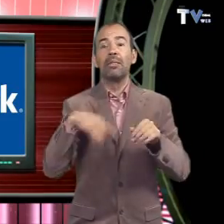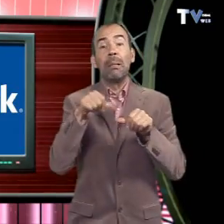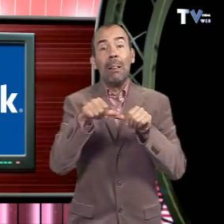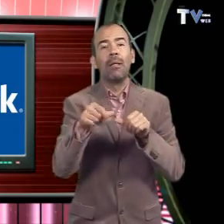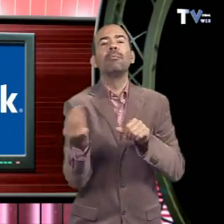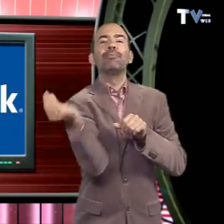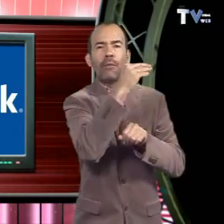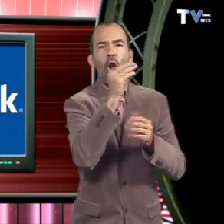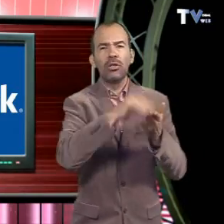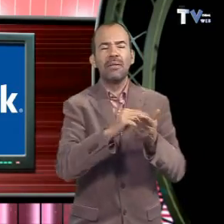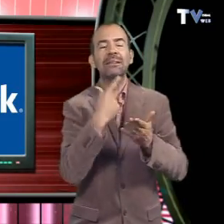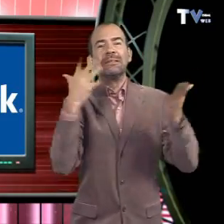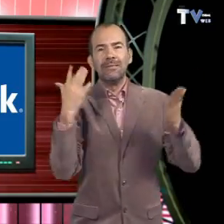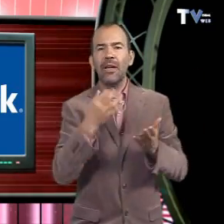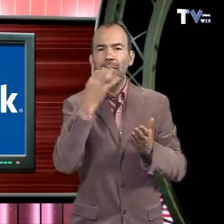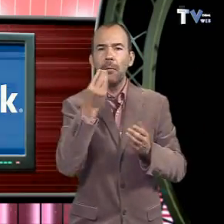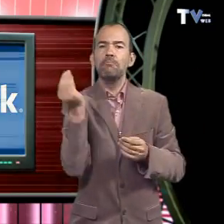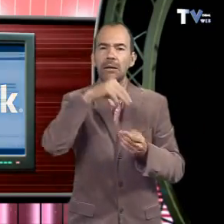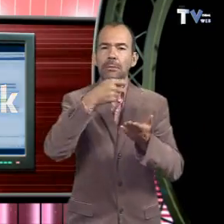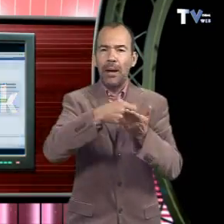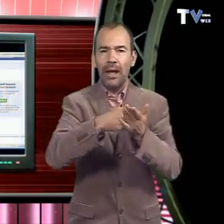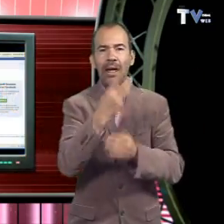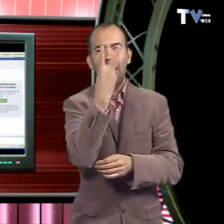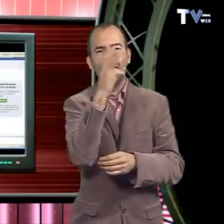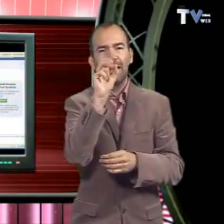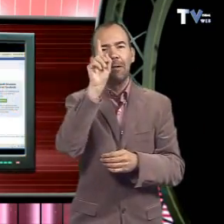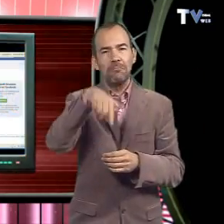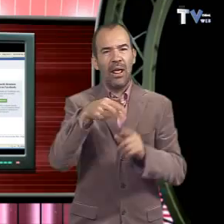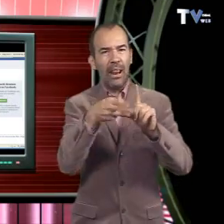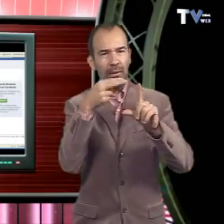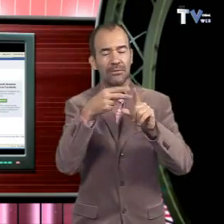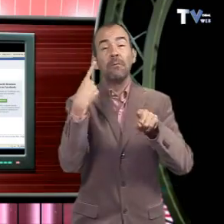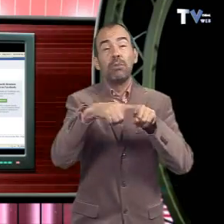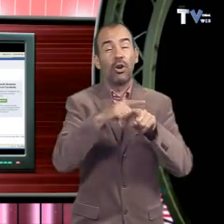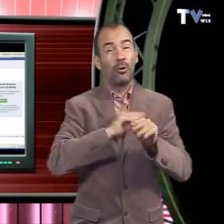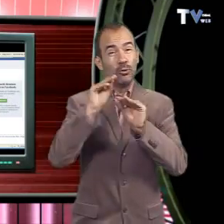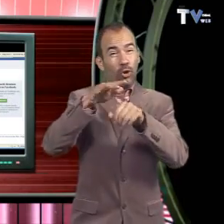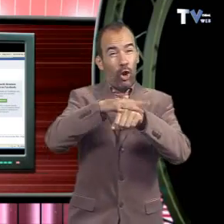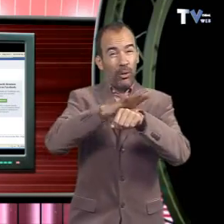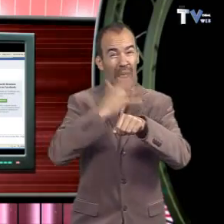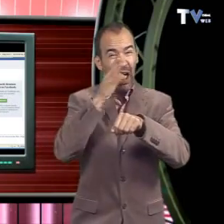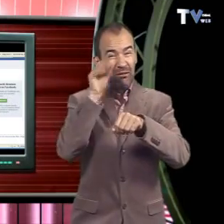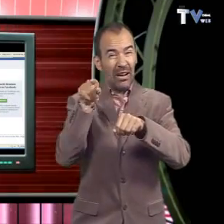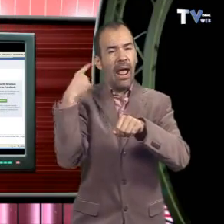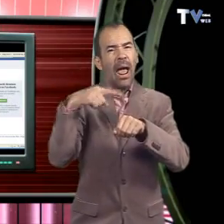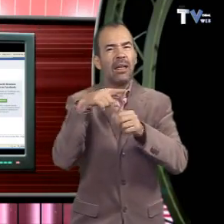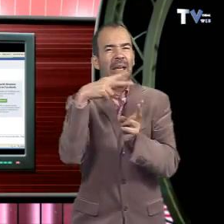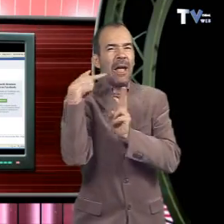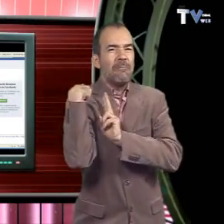Thomas. Només després d'una reunió amb el seu banc, va veure que era necessari